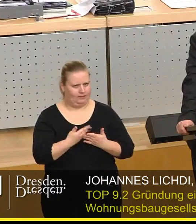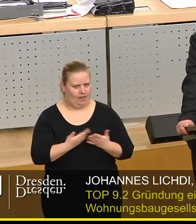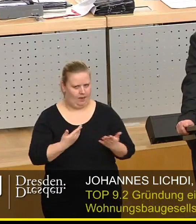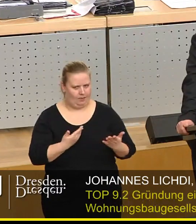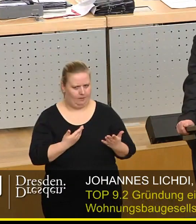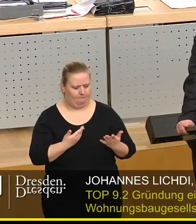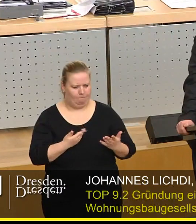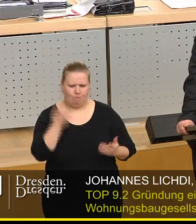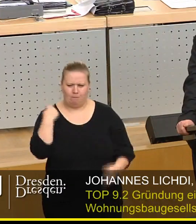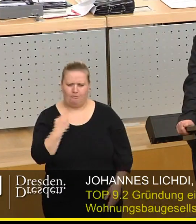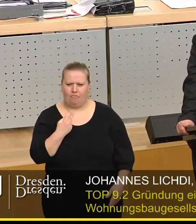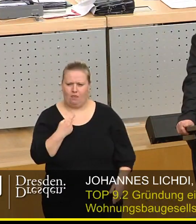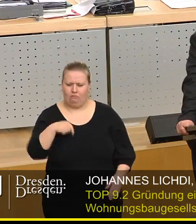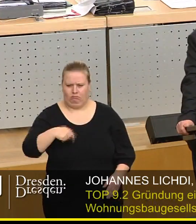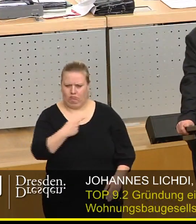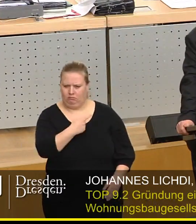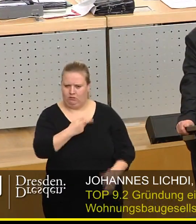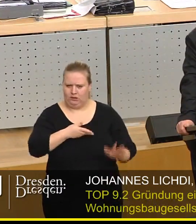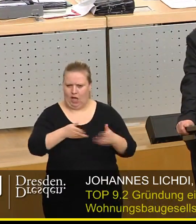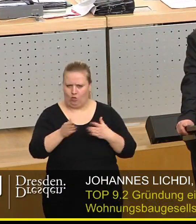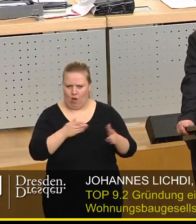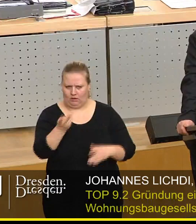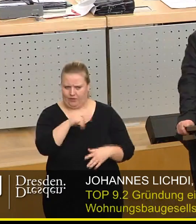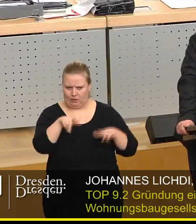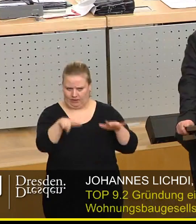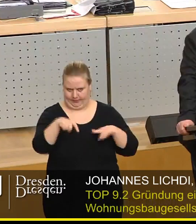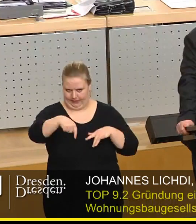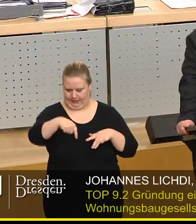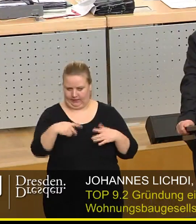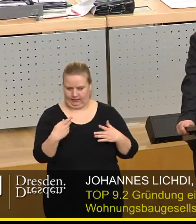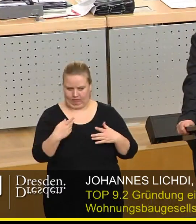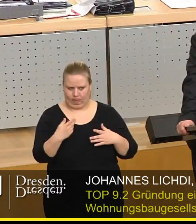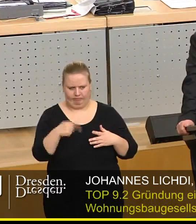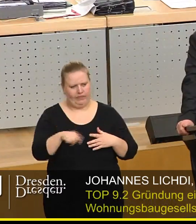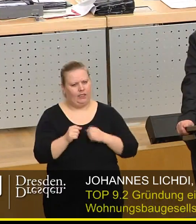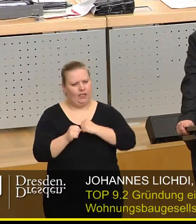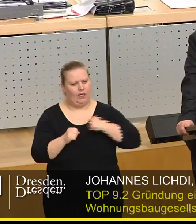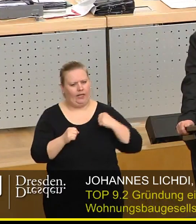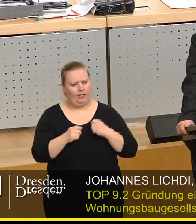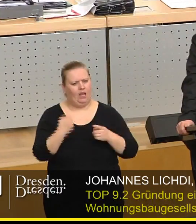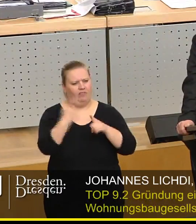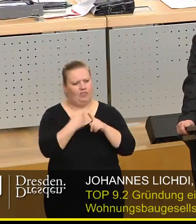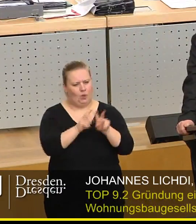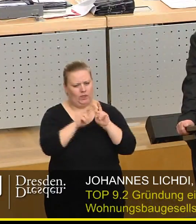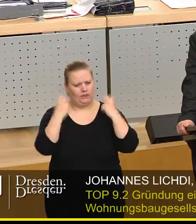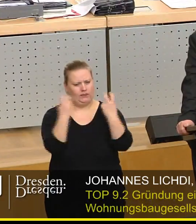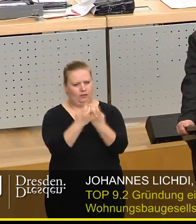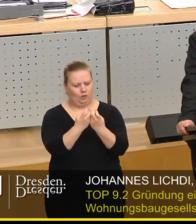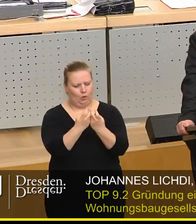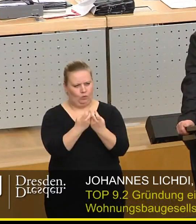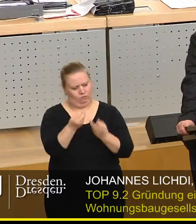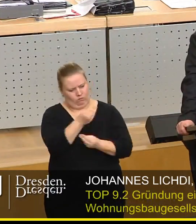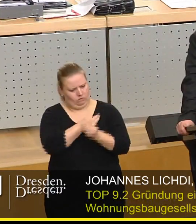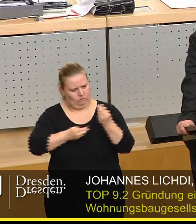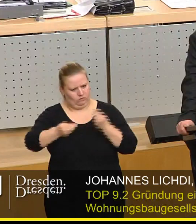Es war im Januar diesen Jahres, als die Linke diese Sondersitzung angesetzt hat, durchgesetzt hat, als